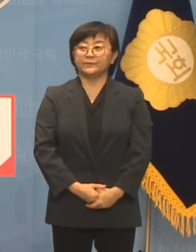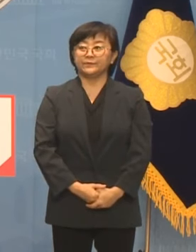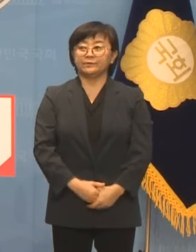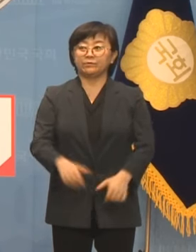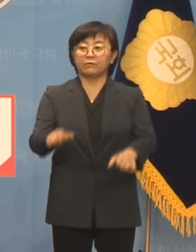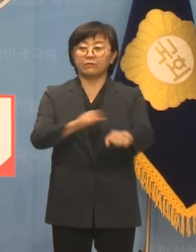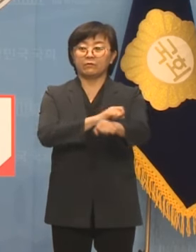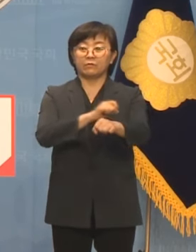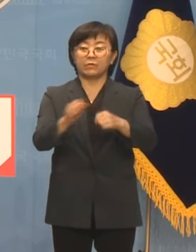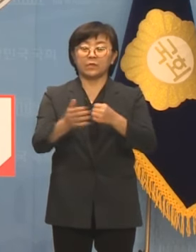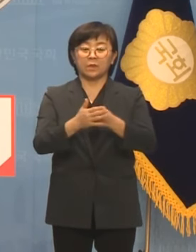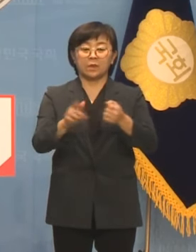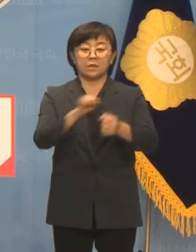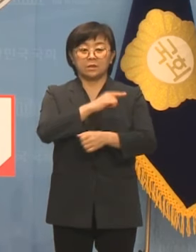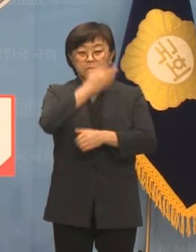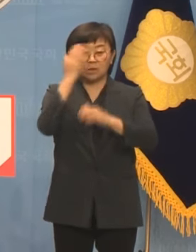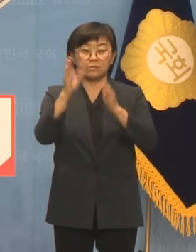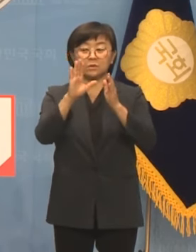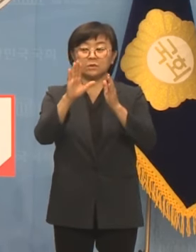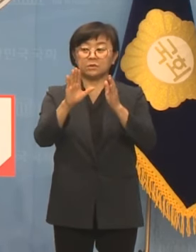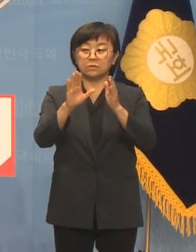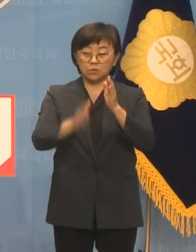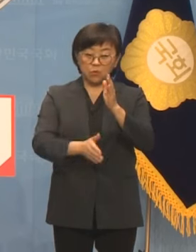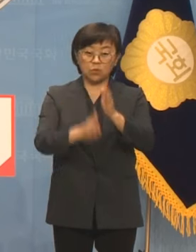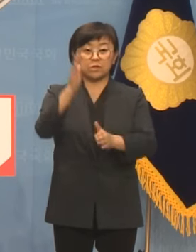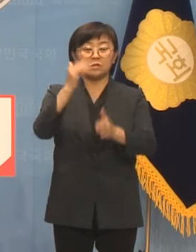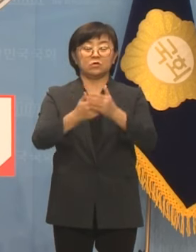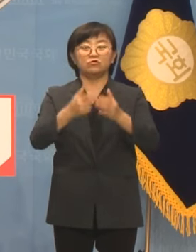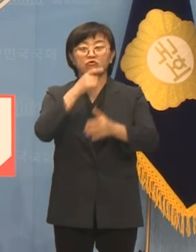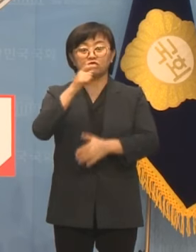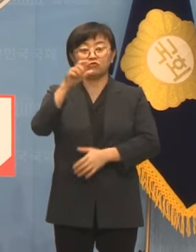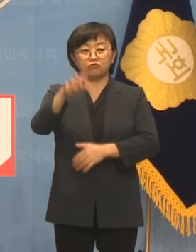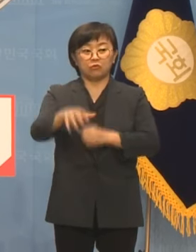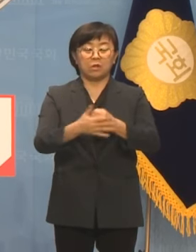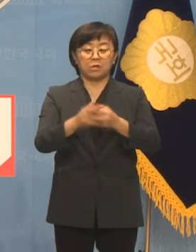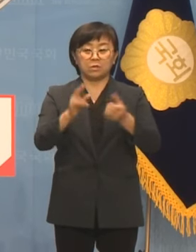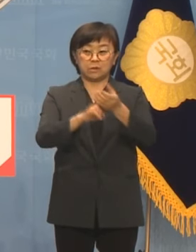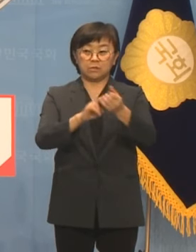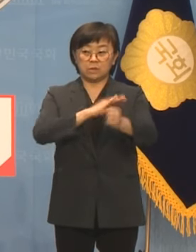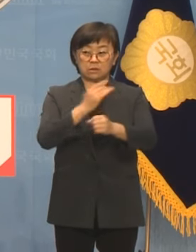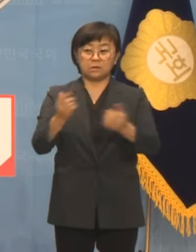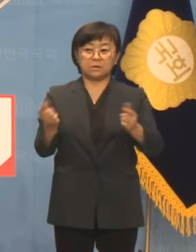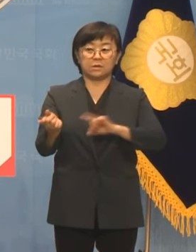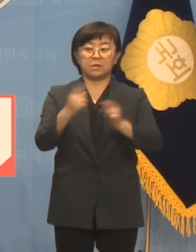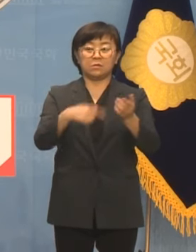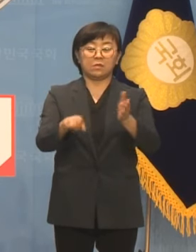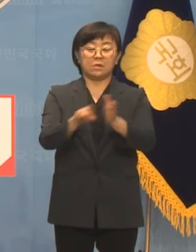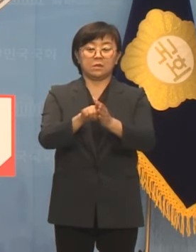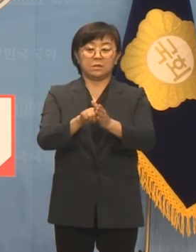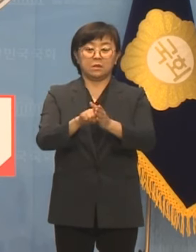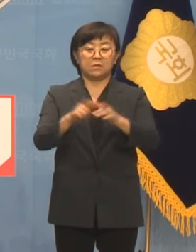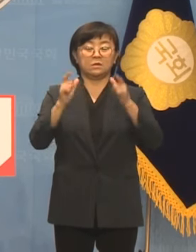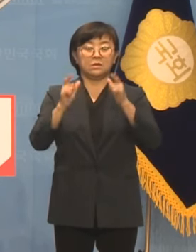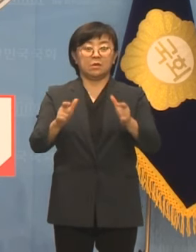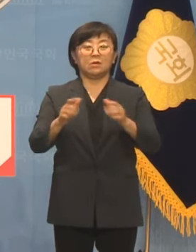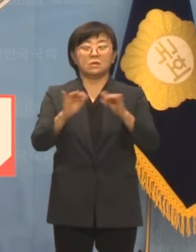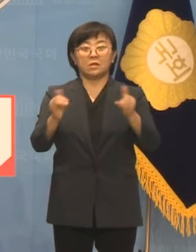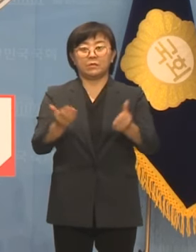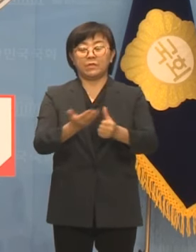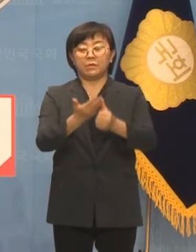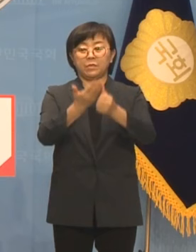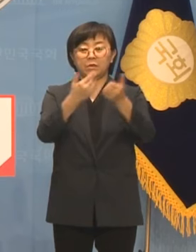특히 가장 젊은 도시 중 하나인 수원이 잠재력을 살리기 위해서는 지역인재 육성을 중심으로